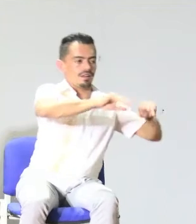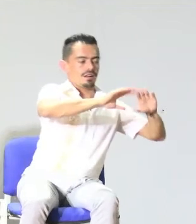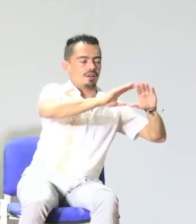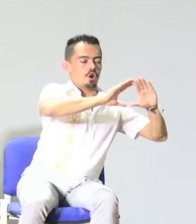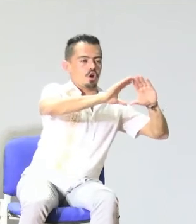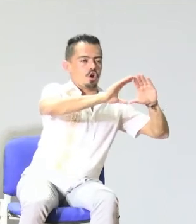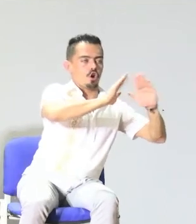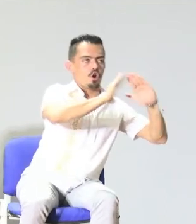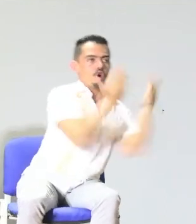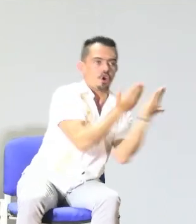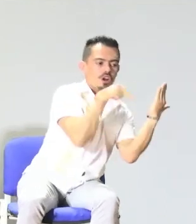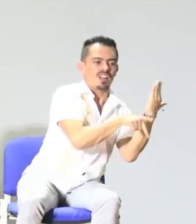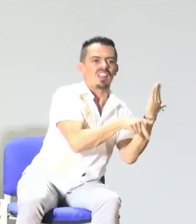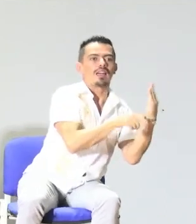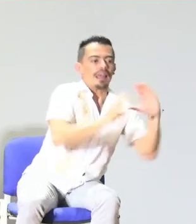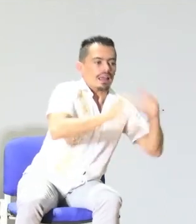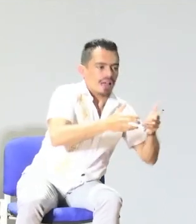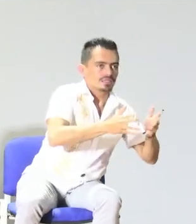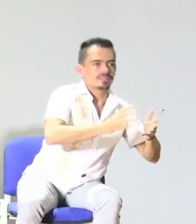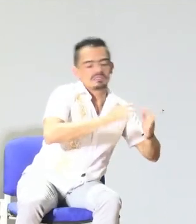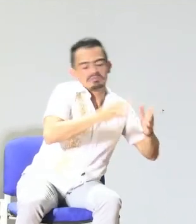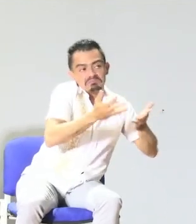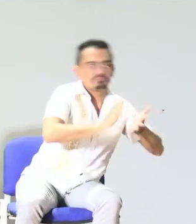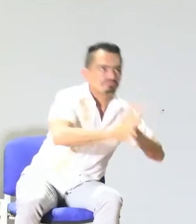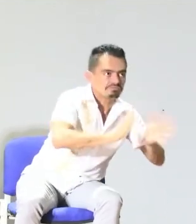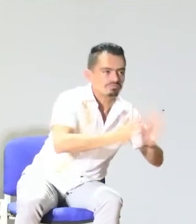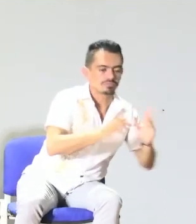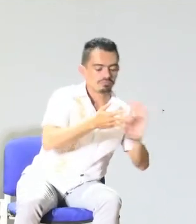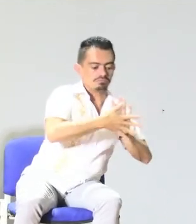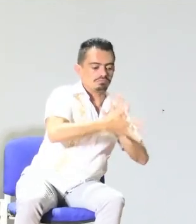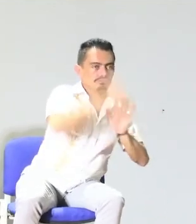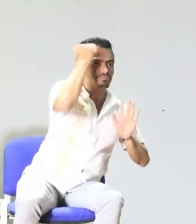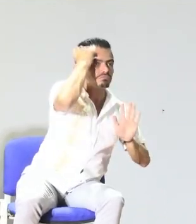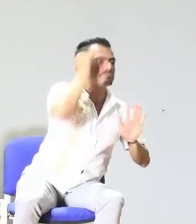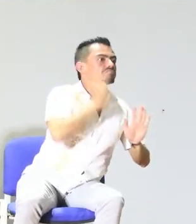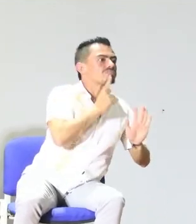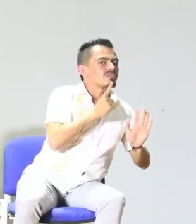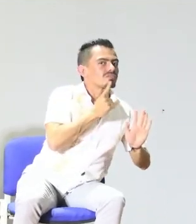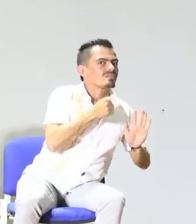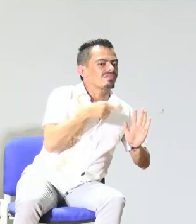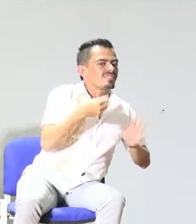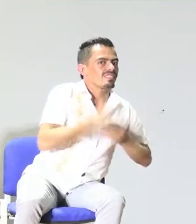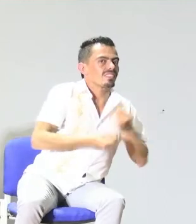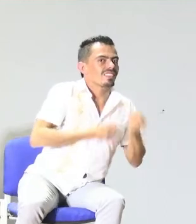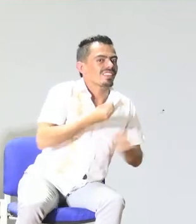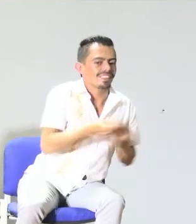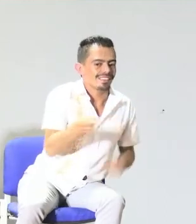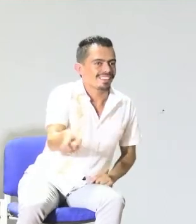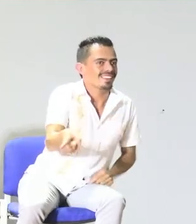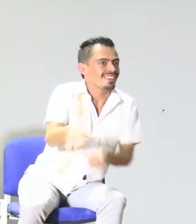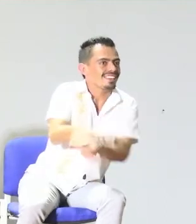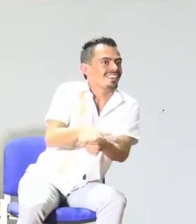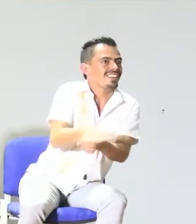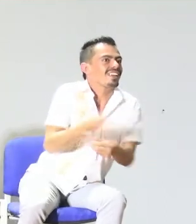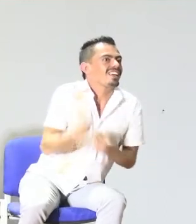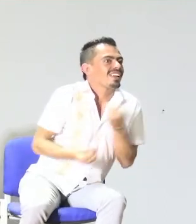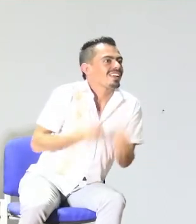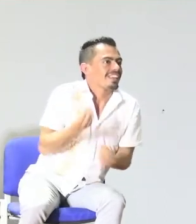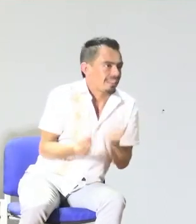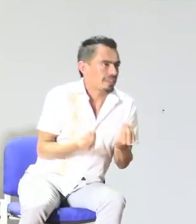dependencia y esa dependencia en realidad surge en diferentes espacios. Por ejemplo, en la escuela pueden tener a